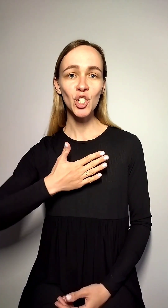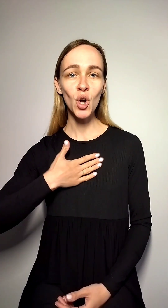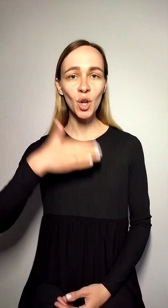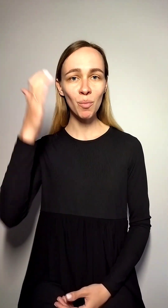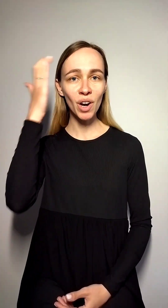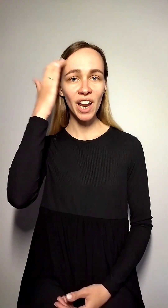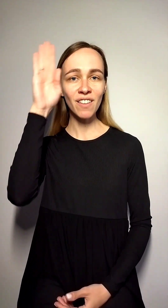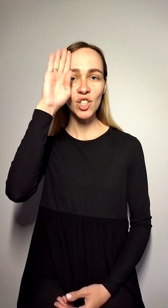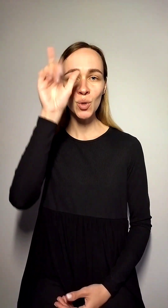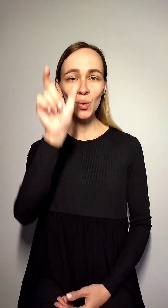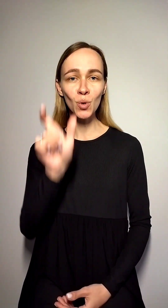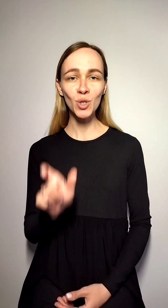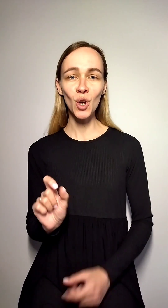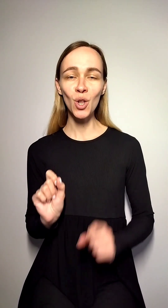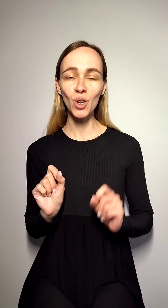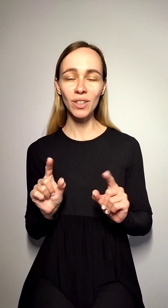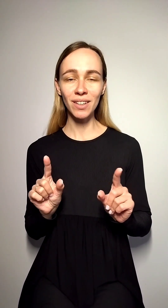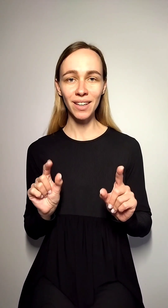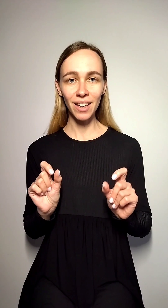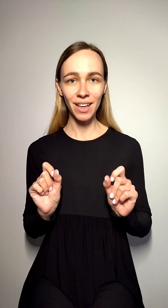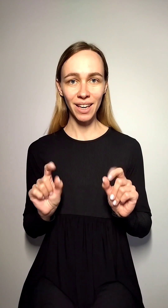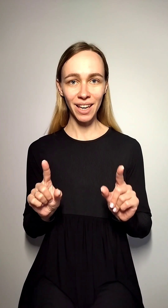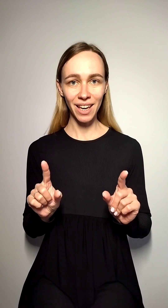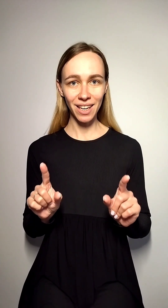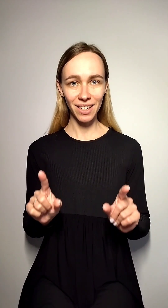чорно-бривцю золотий